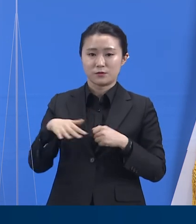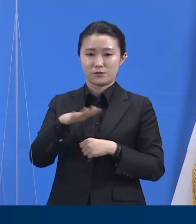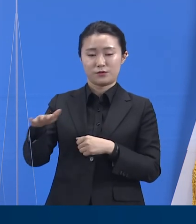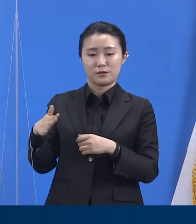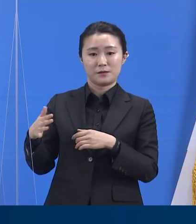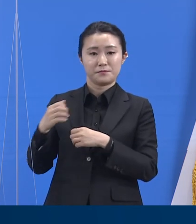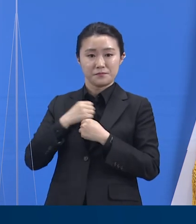감사합니다. 감사합니다.